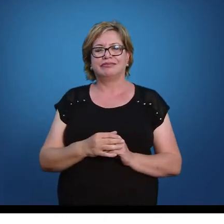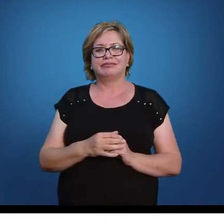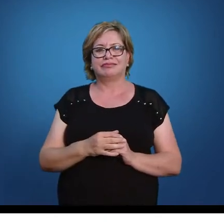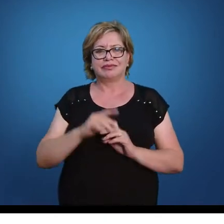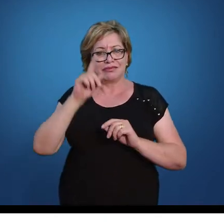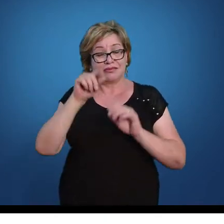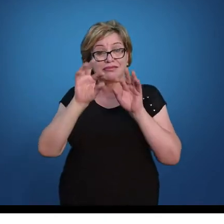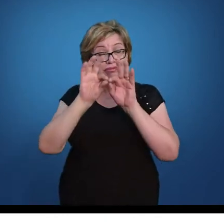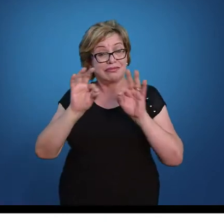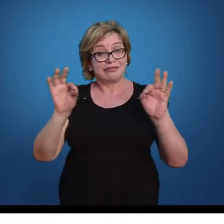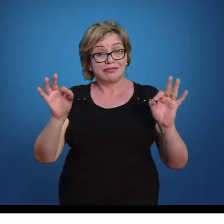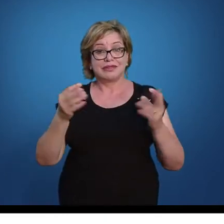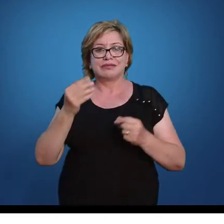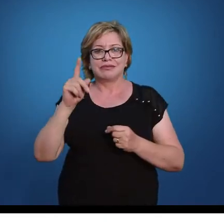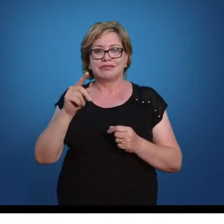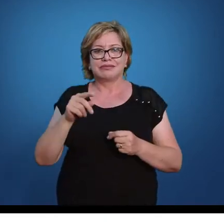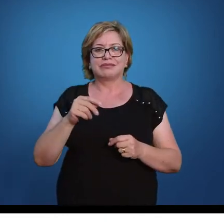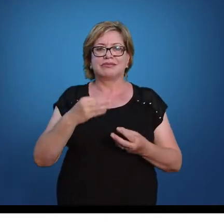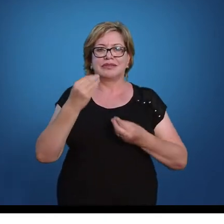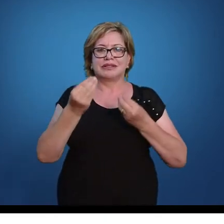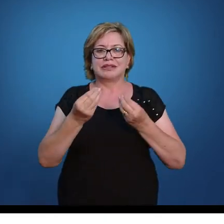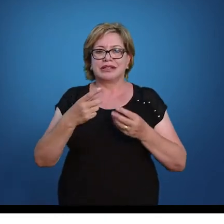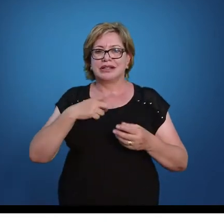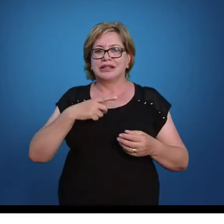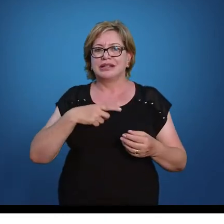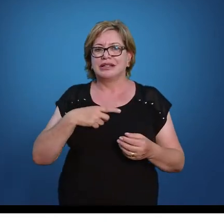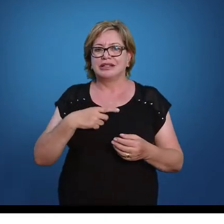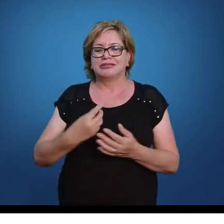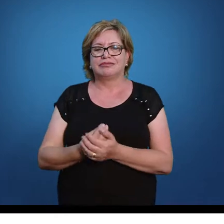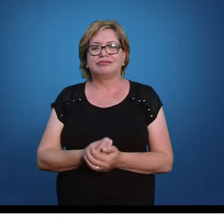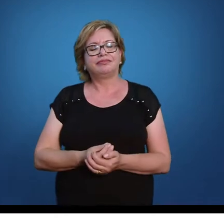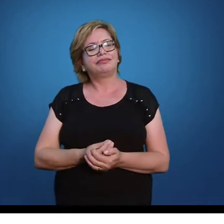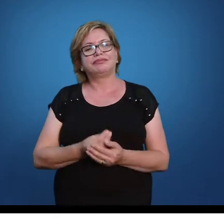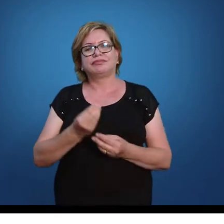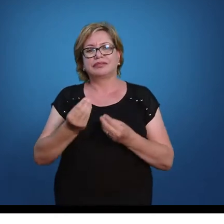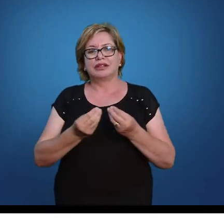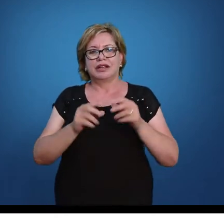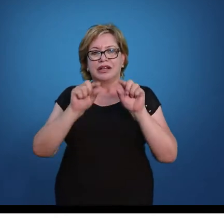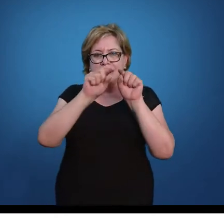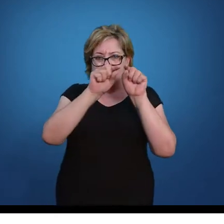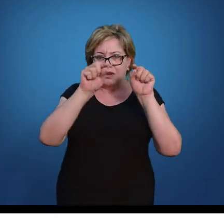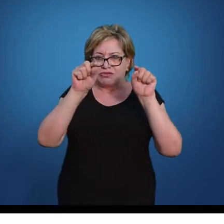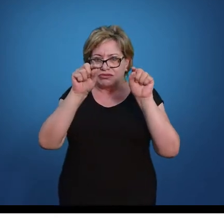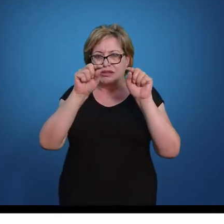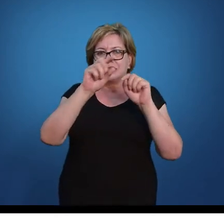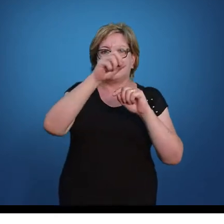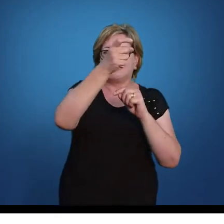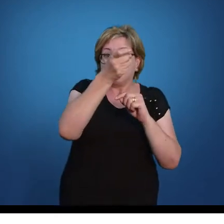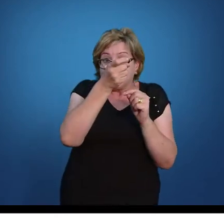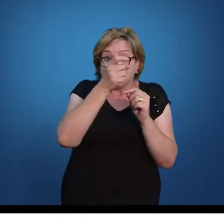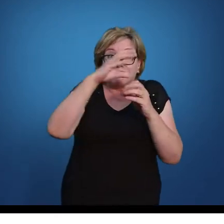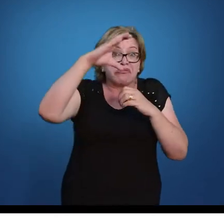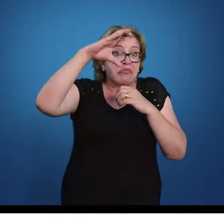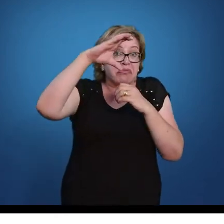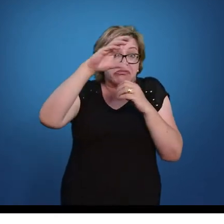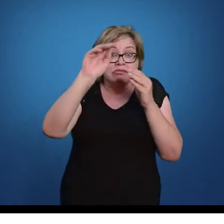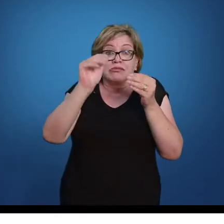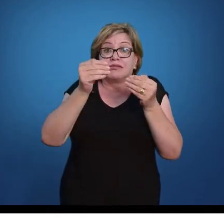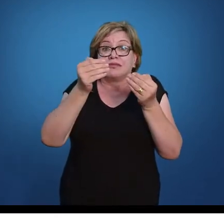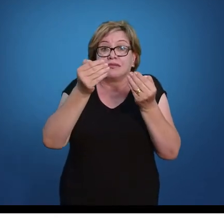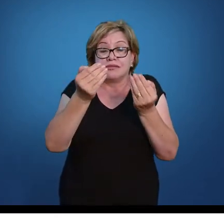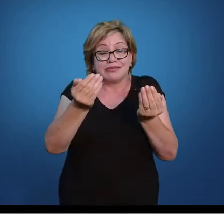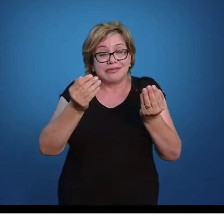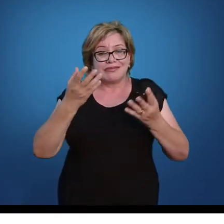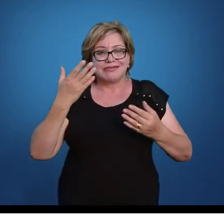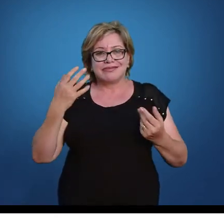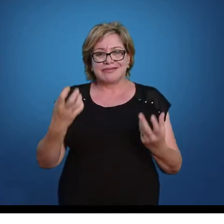Essa é uma equação? É uma equação que satisfaz aquilo que a gente falou no início. Eu tenho aqui uma incógnita, o valor a ser descoberto, que